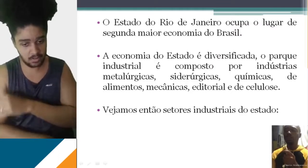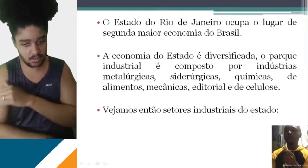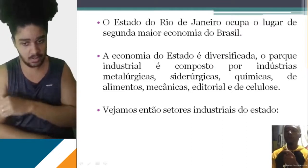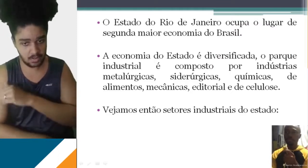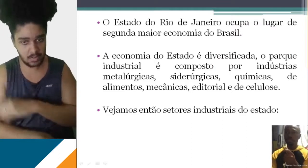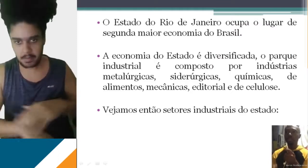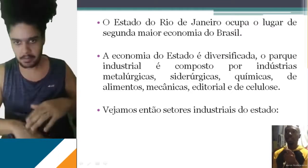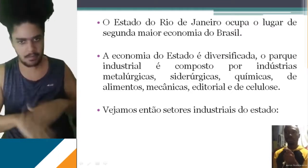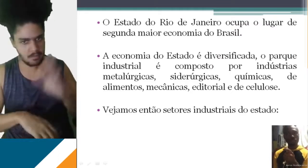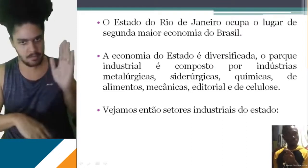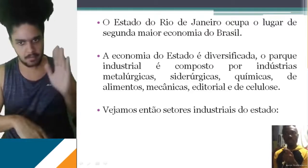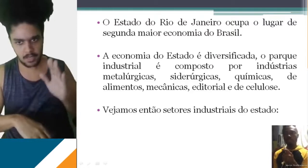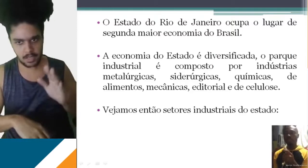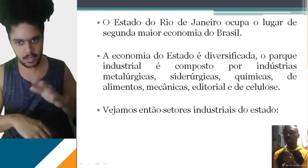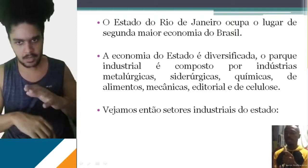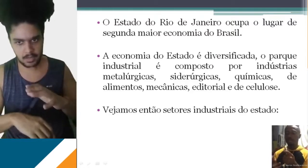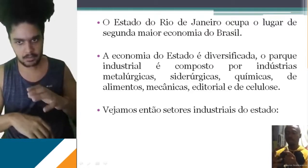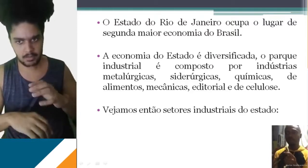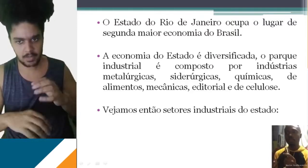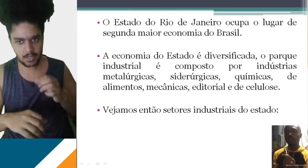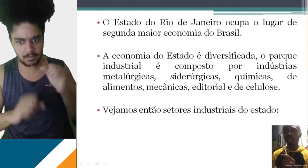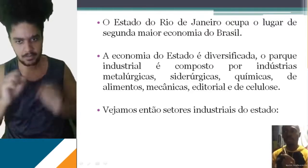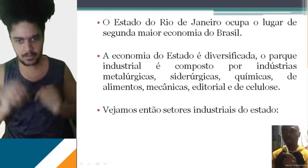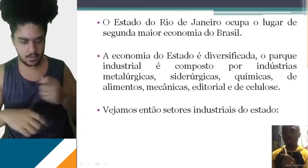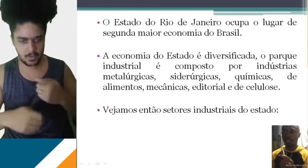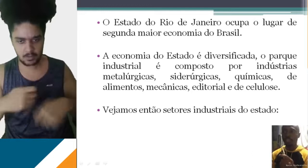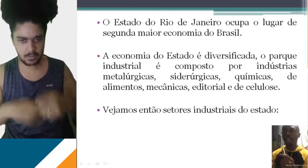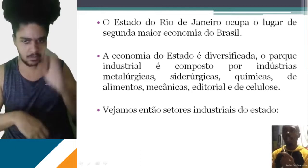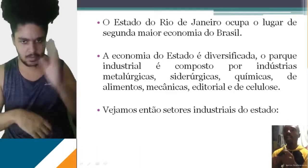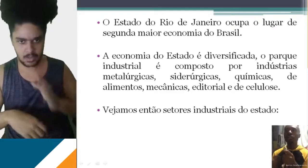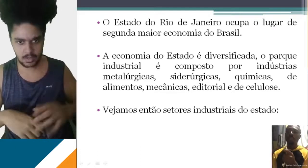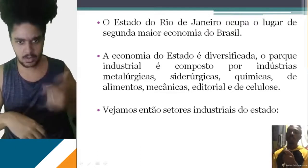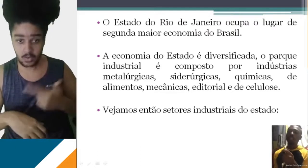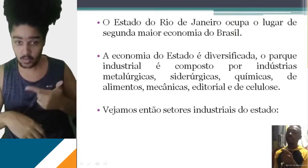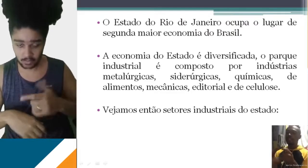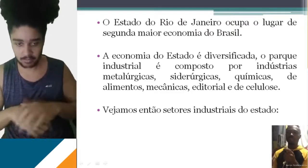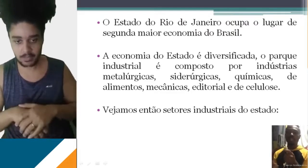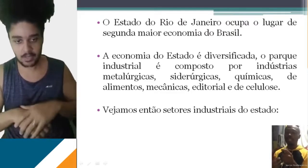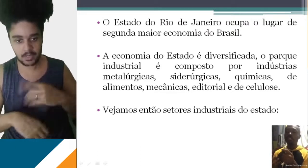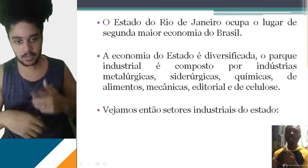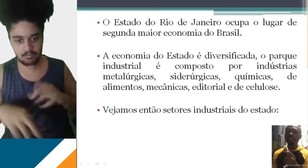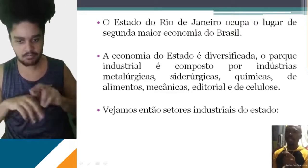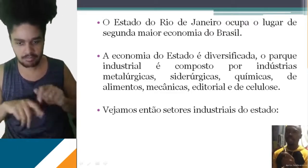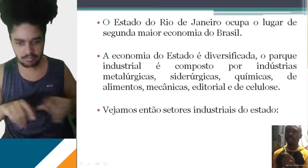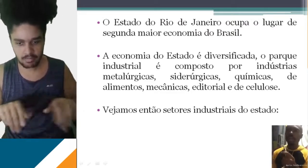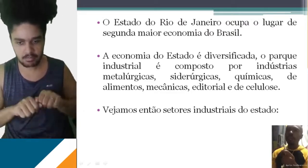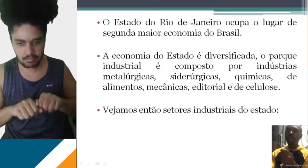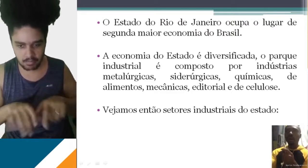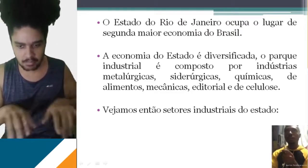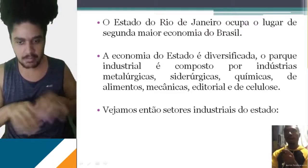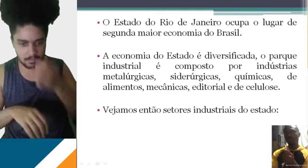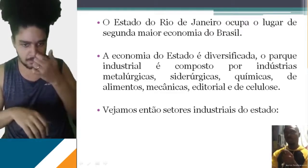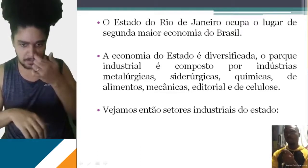segundo maior posto de economia do Brasil. Eu acho que isso é um pouco bem ilúcido para a gente. E a economia do estado é diversificada.